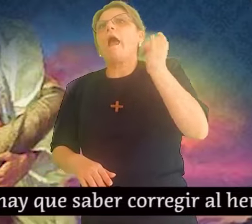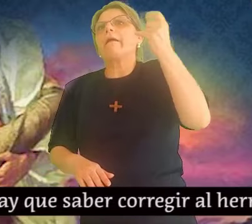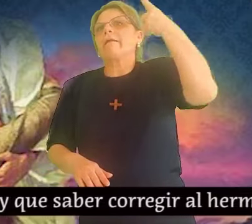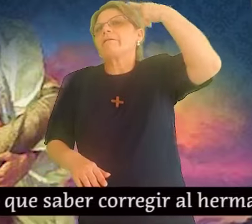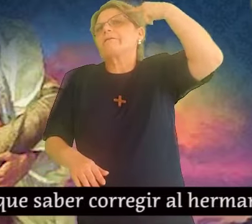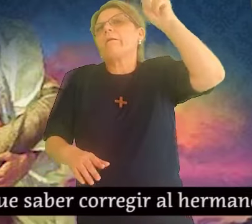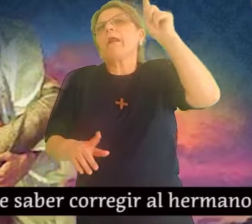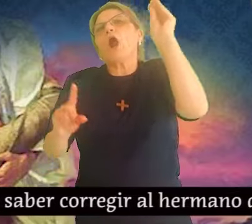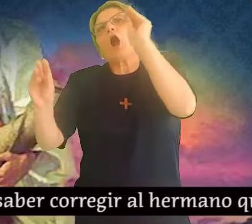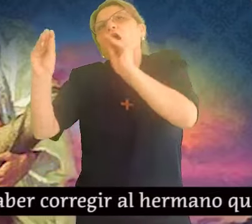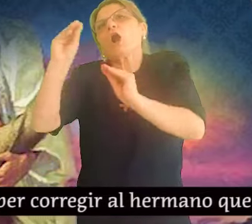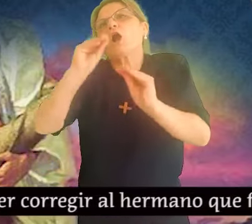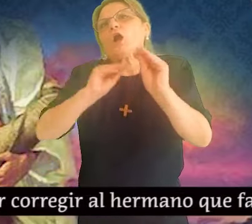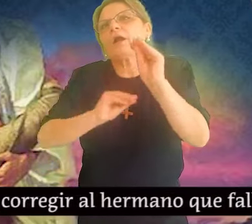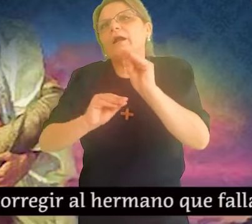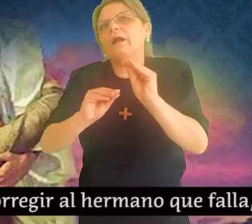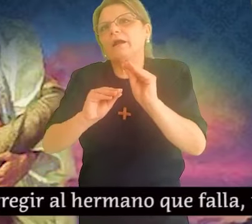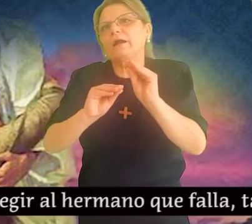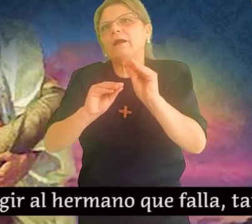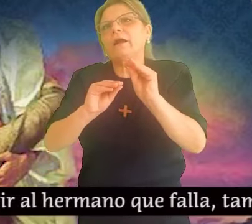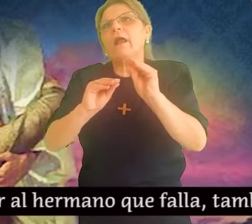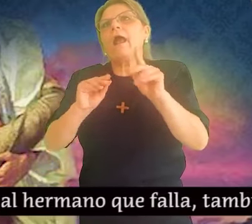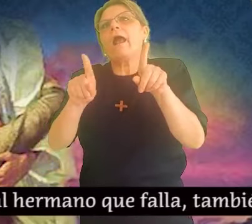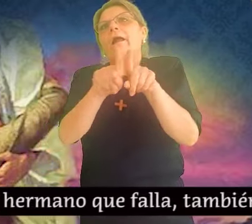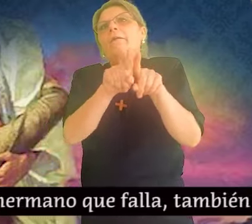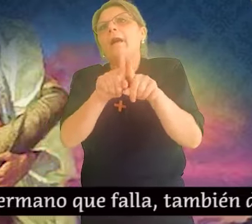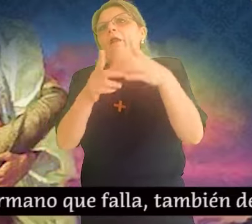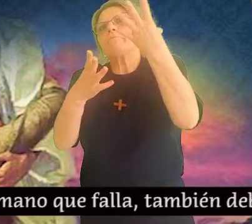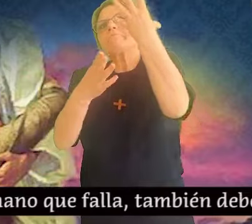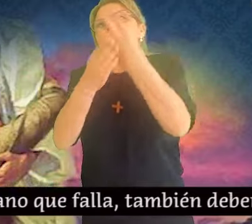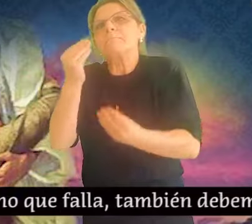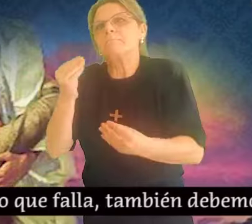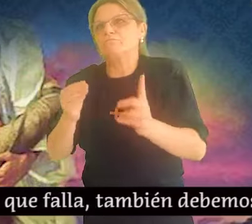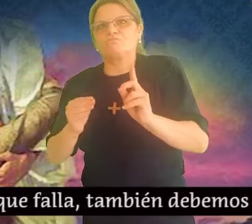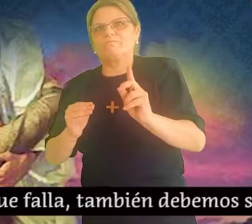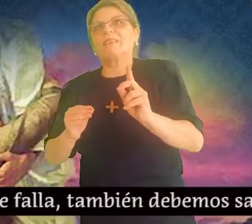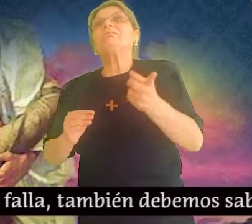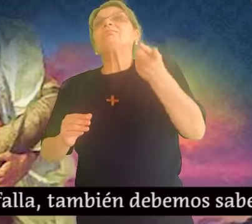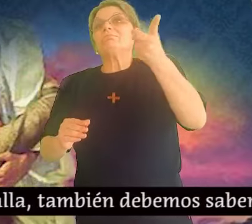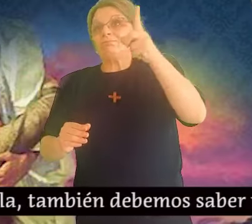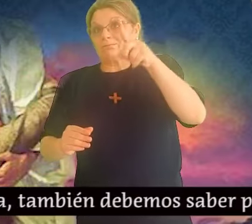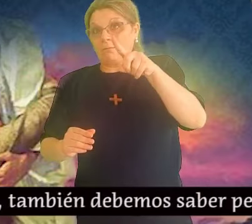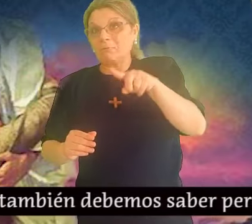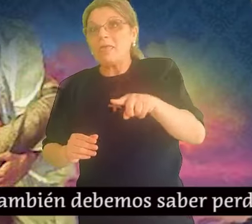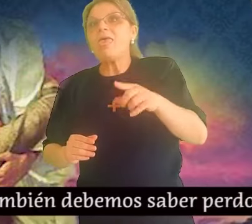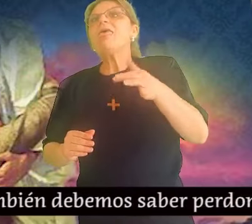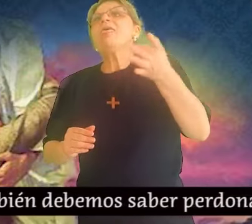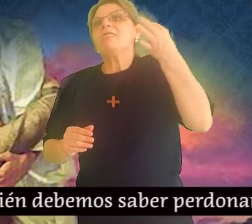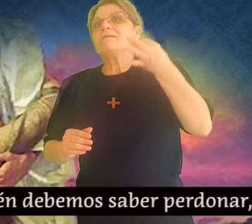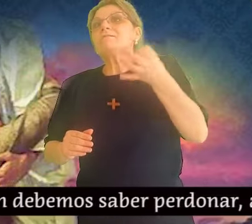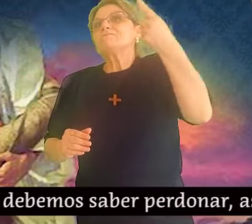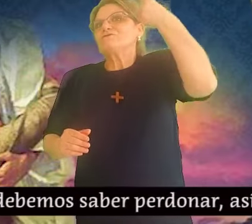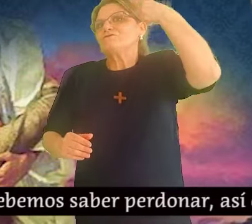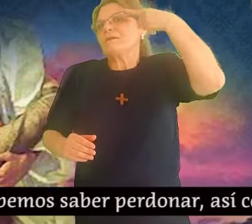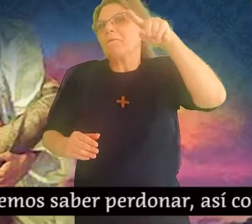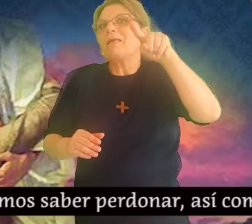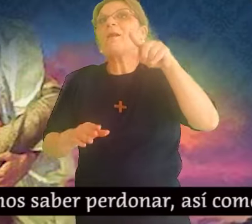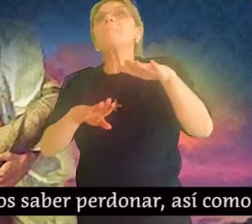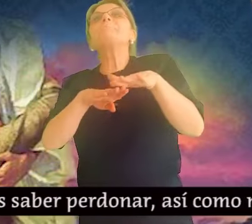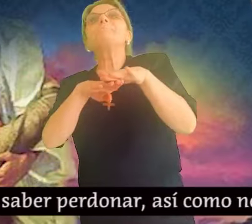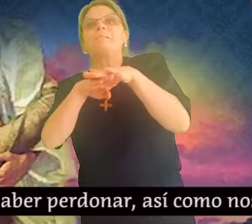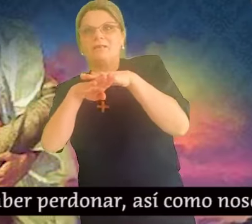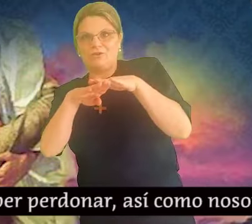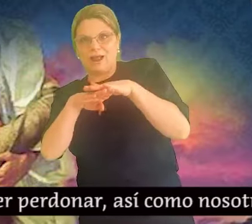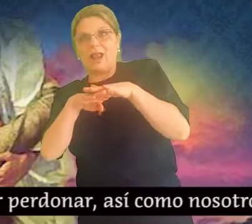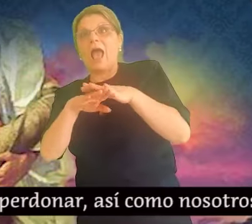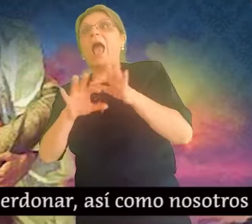emos saber perdonar, así como nosotros pedimos perdón también a Dios. Llenos de